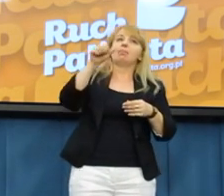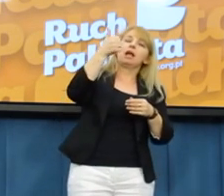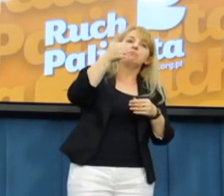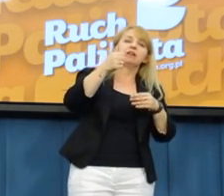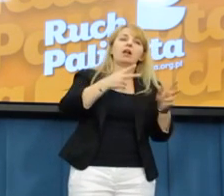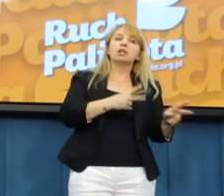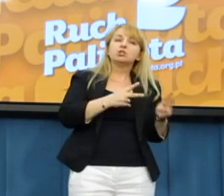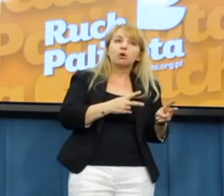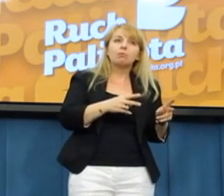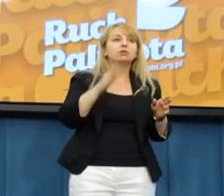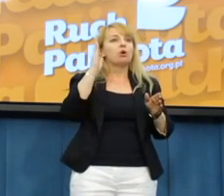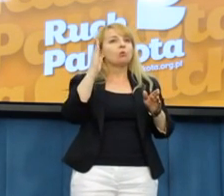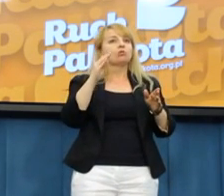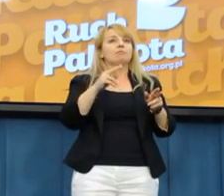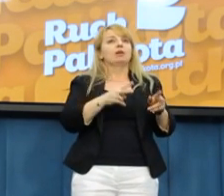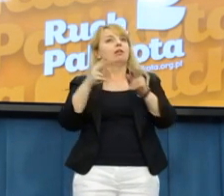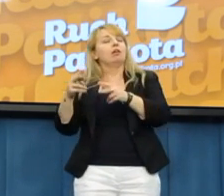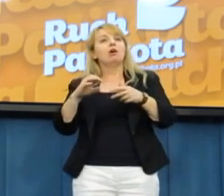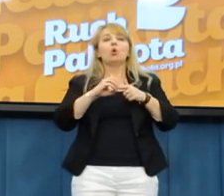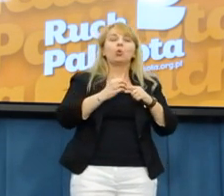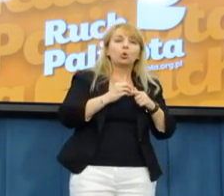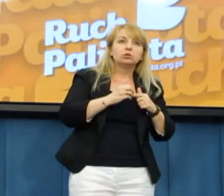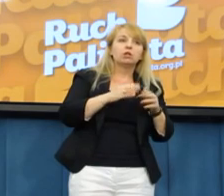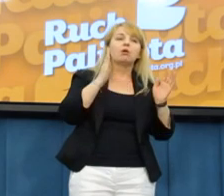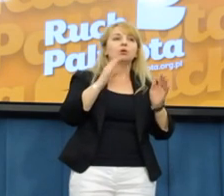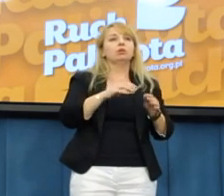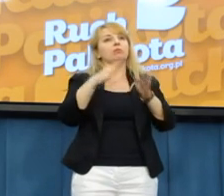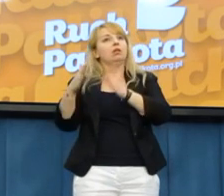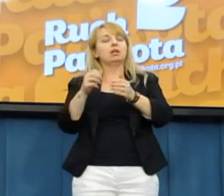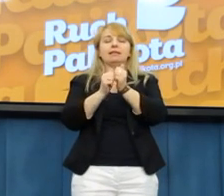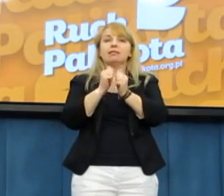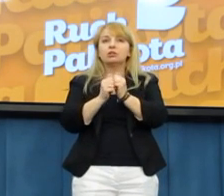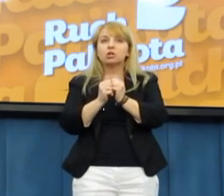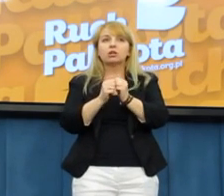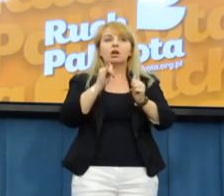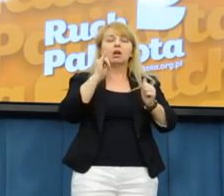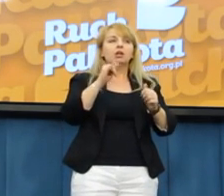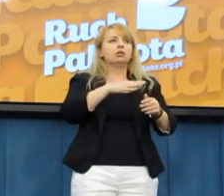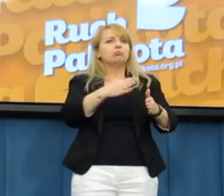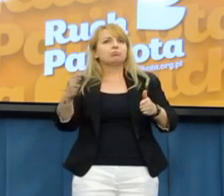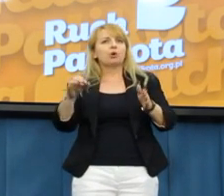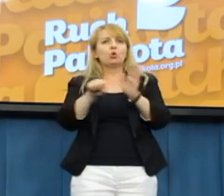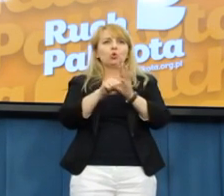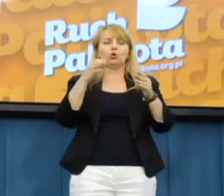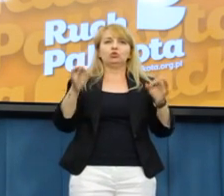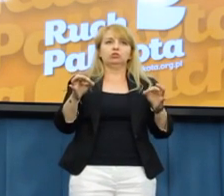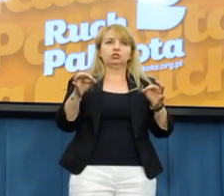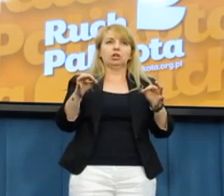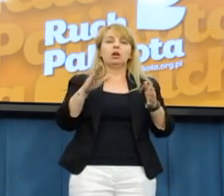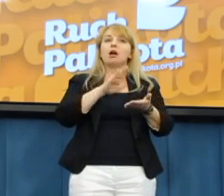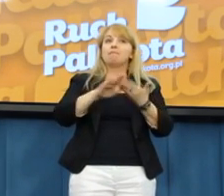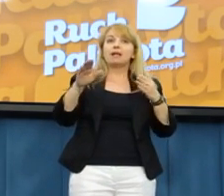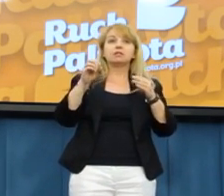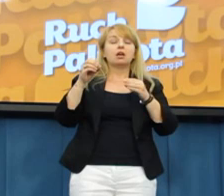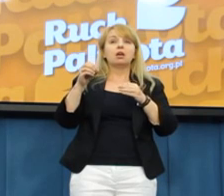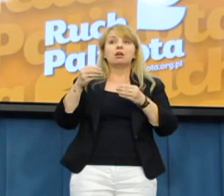wydał decyzję o przedłużeniu o kolejny miesiąc, do grudnia, w grudniu o kolejny miesiąc do stycznia i tak w nieskończoność krok po kroku, nie informując Pana Prezesa